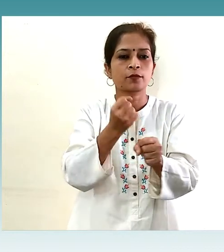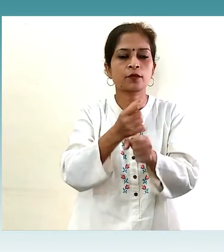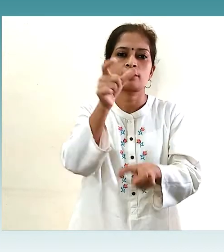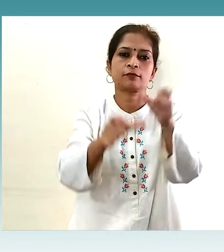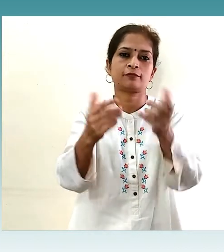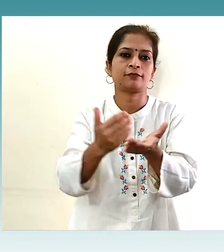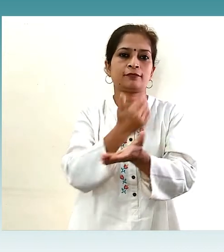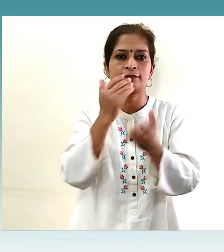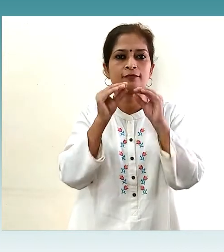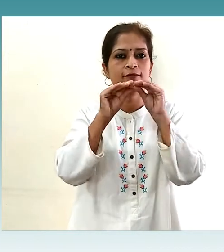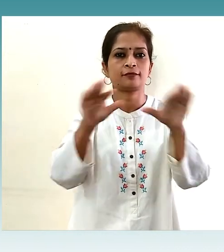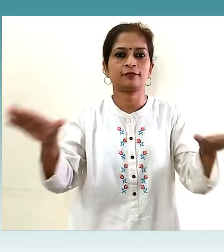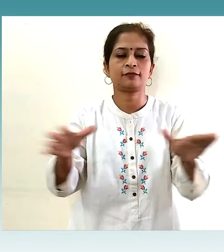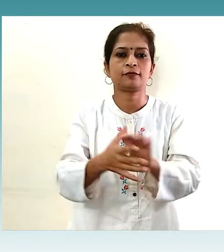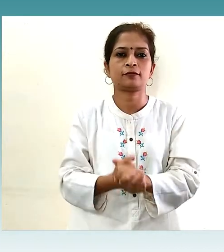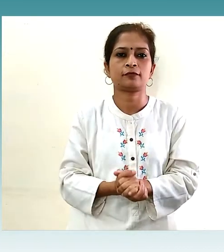द्वारा जनहित में जानी